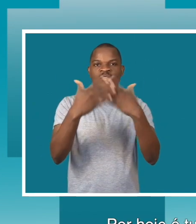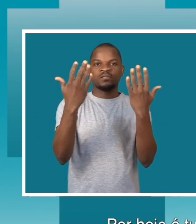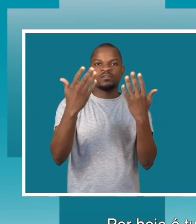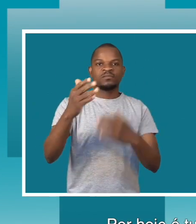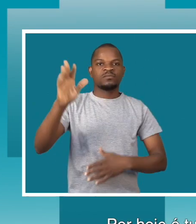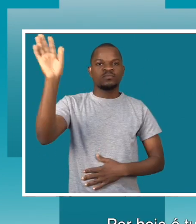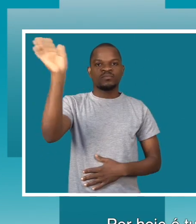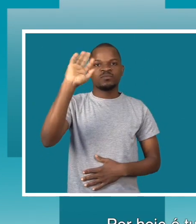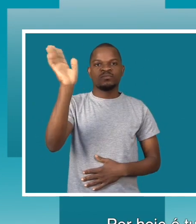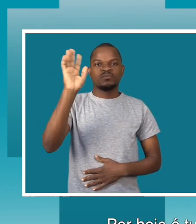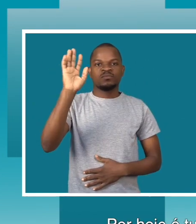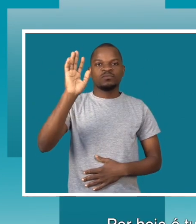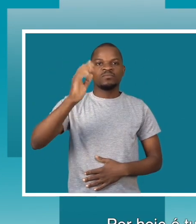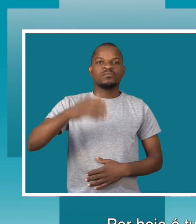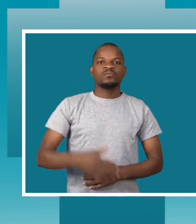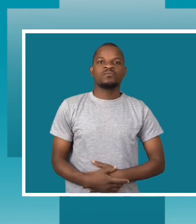sete dias. Até lá!